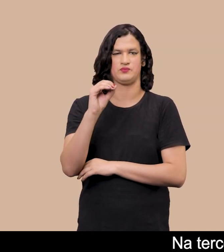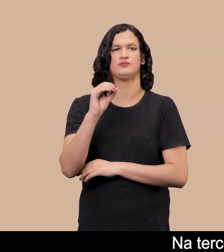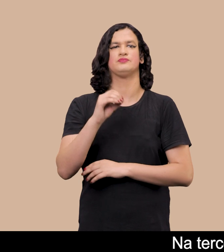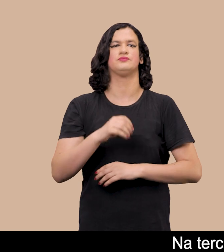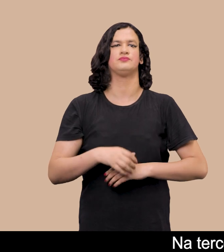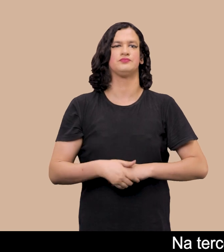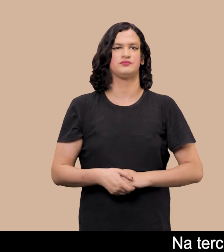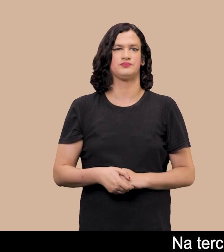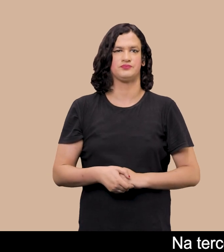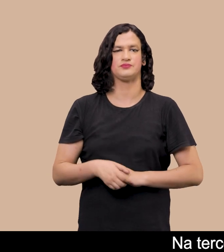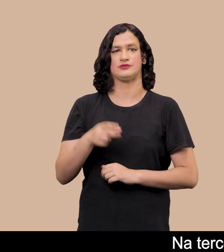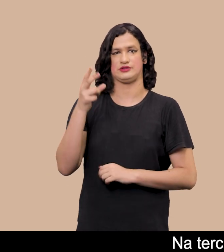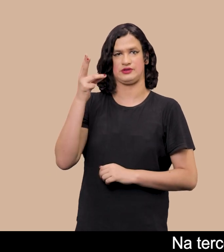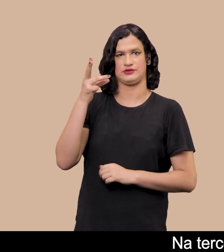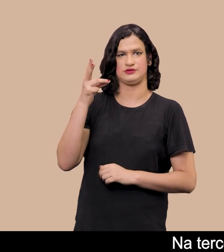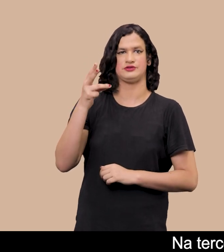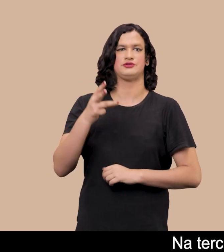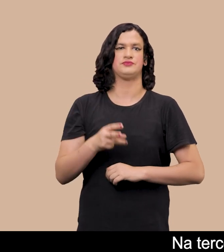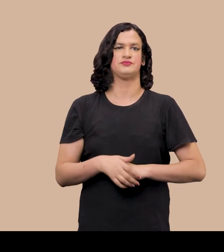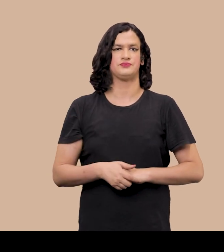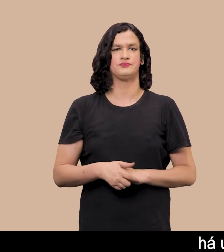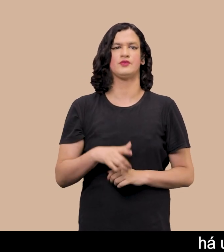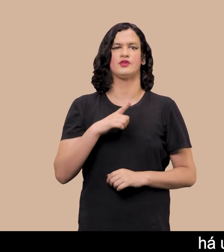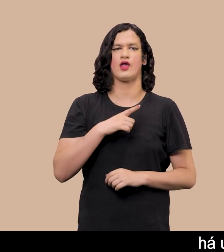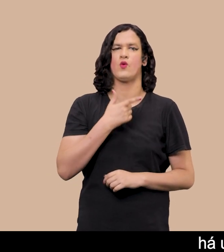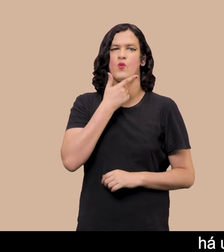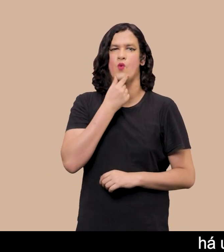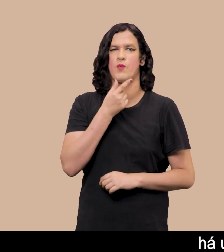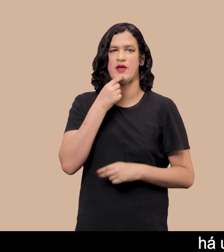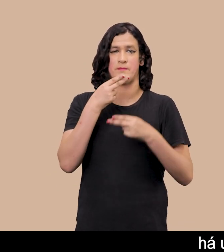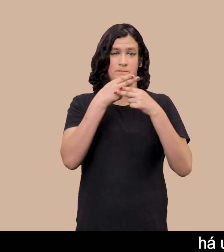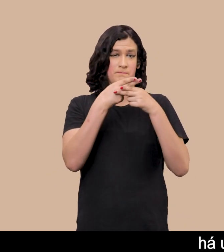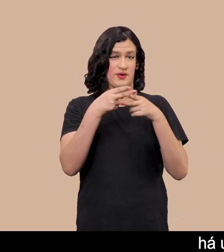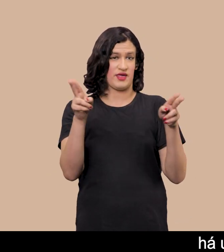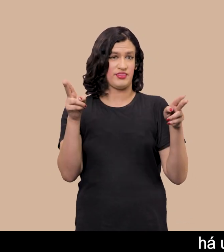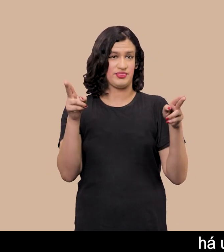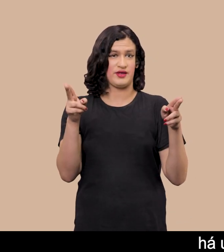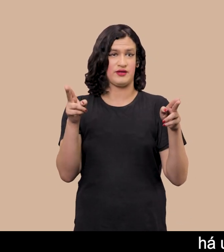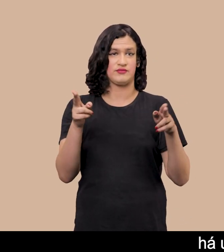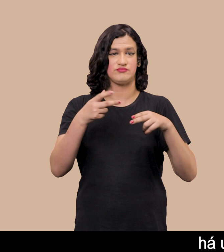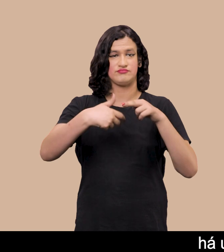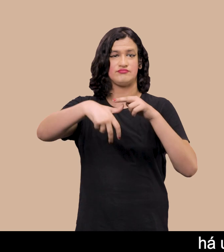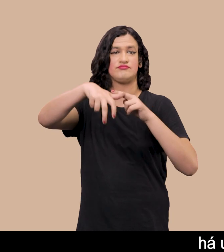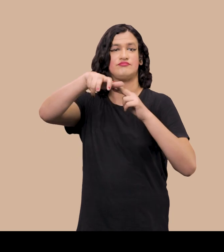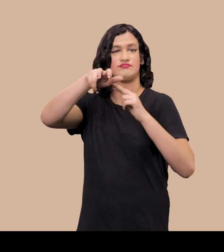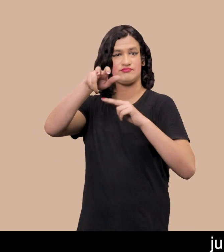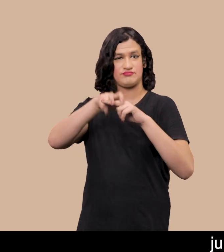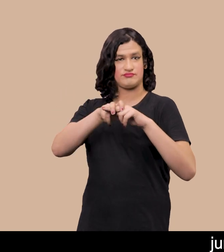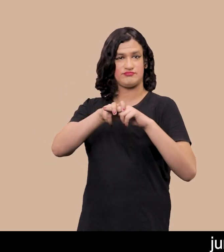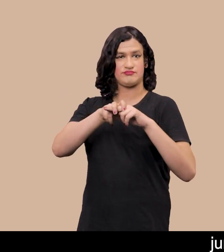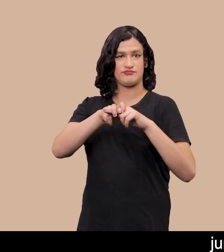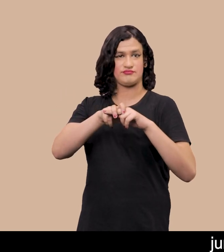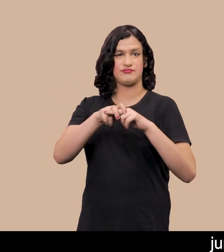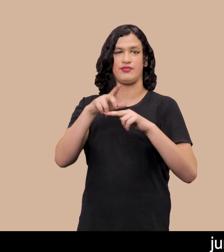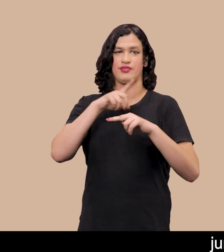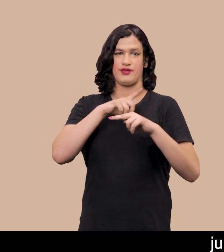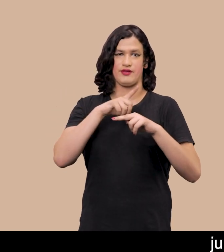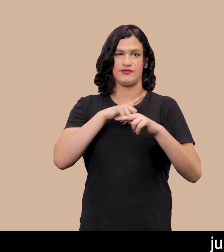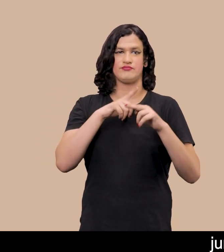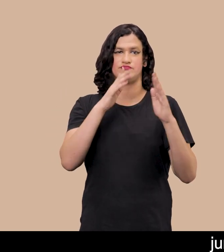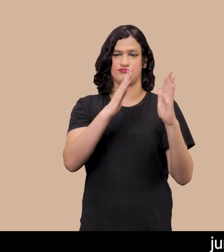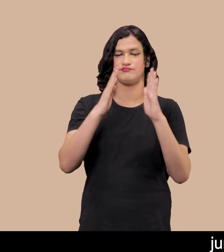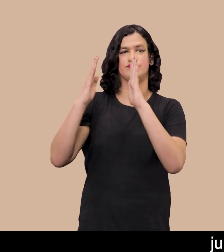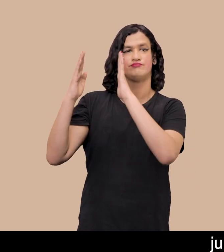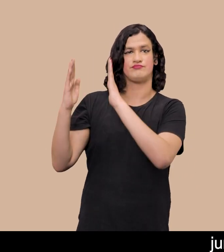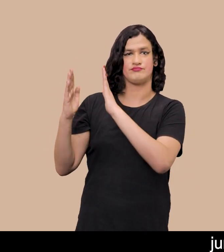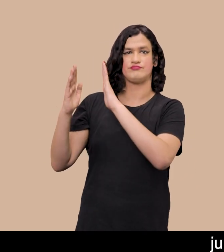terceira foto, que foi captada de cima para baixo Há um jovem nu sentado na borda superior direita Junto, há outra